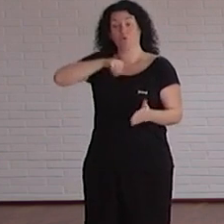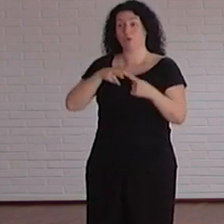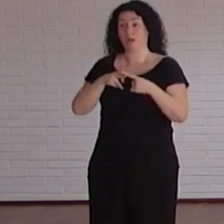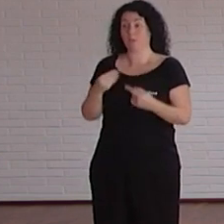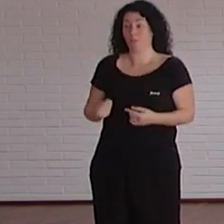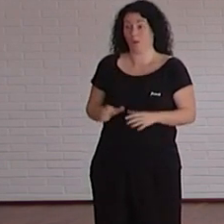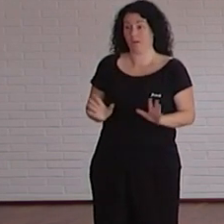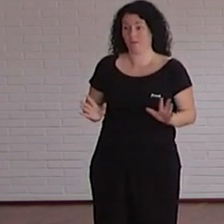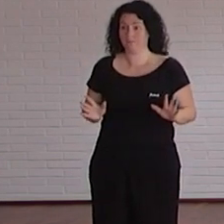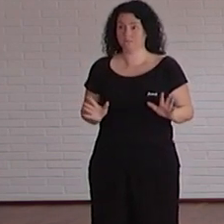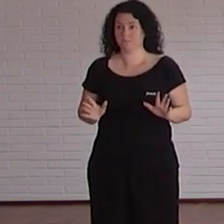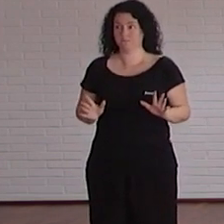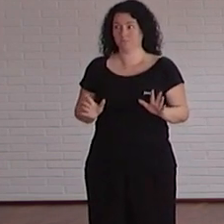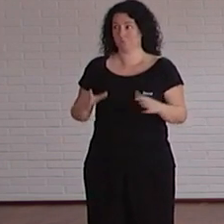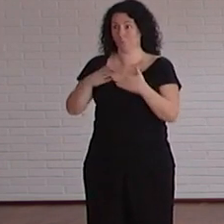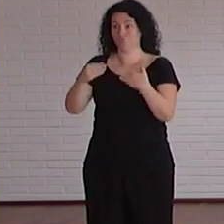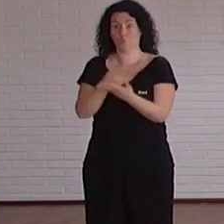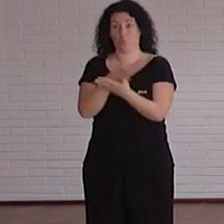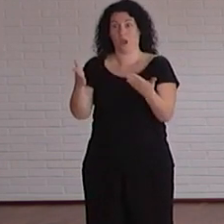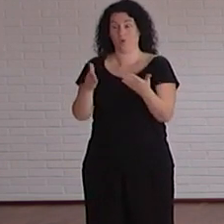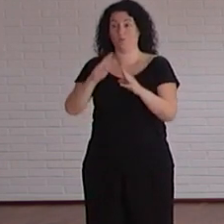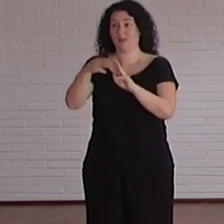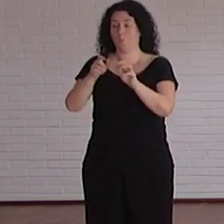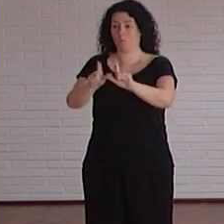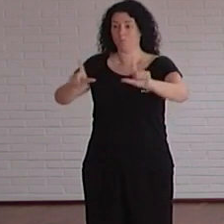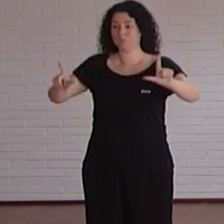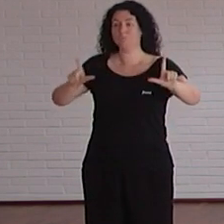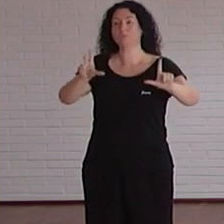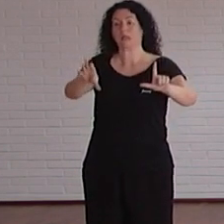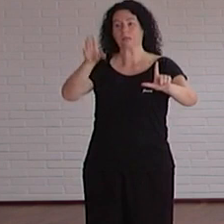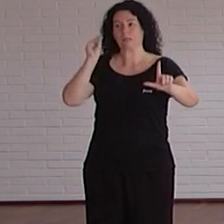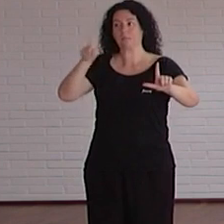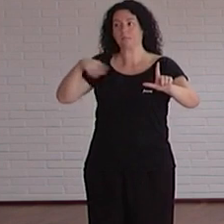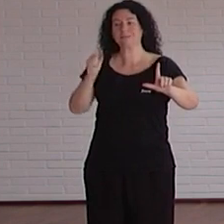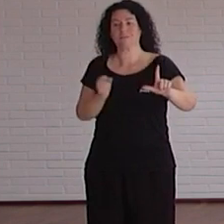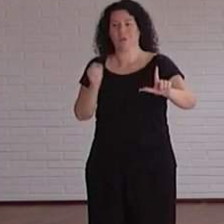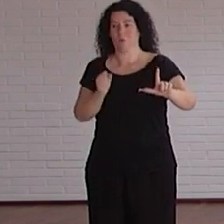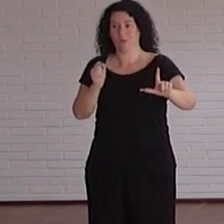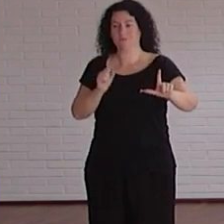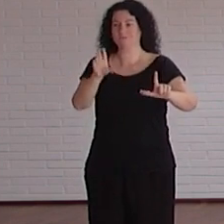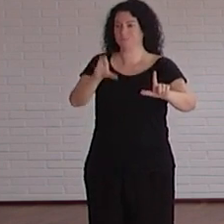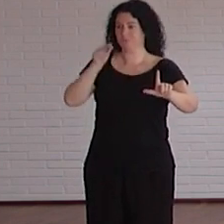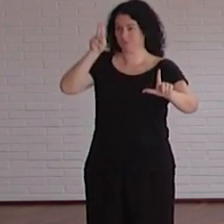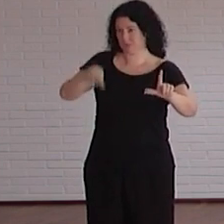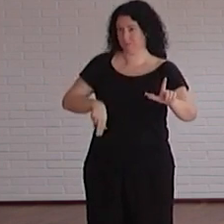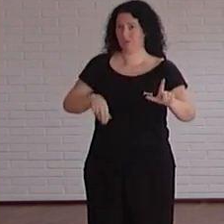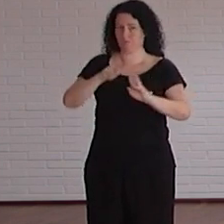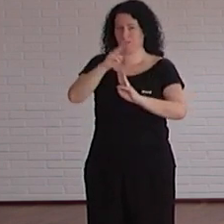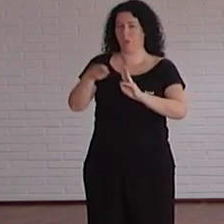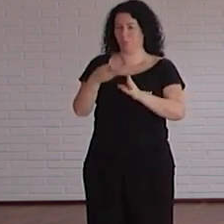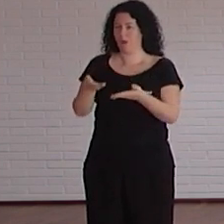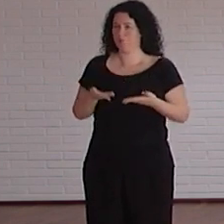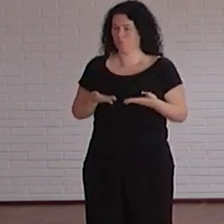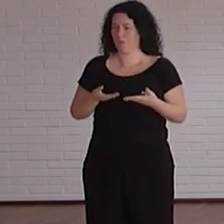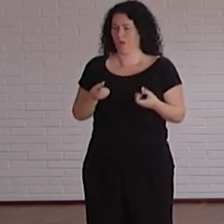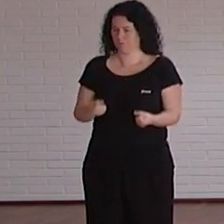aparte de la información que damos a los usuarios para incluso los propios trabajadores porque hay muchos procedimientos y la web nos ayudaba entonces